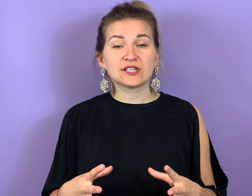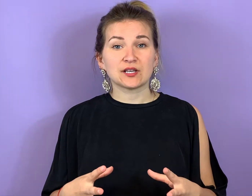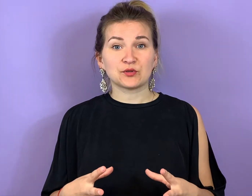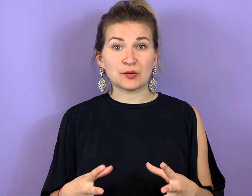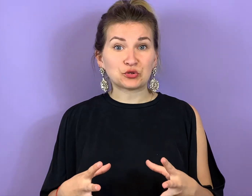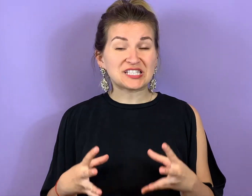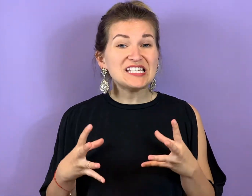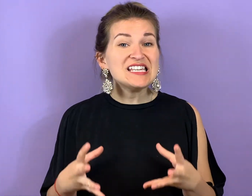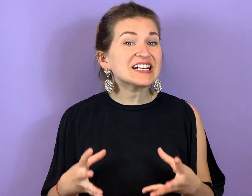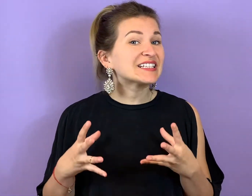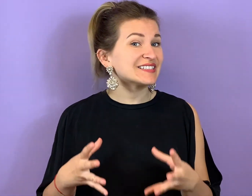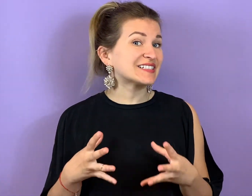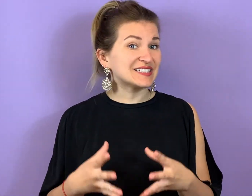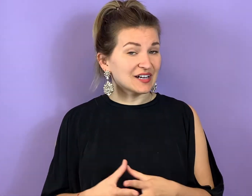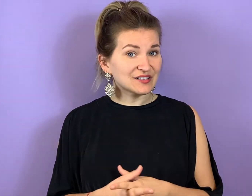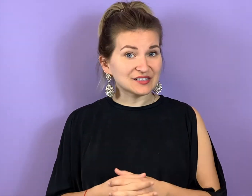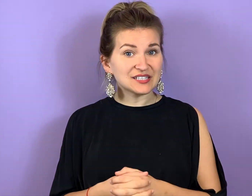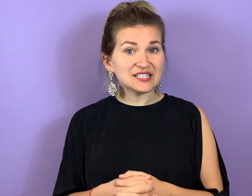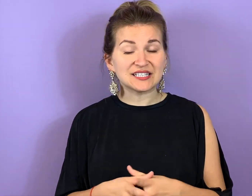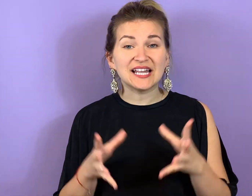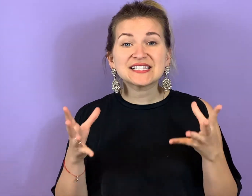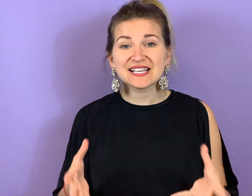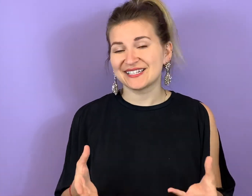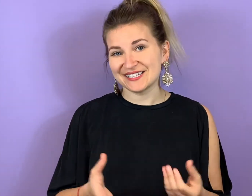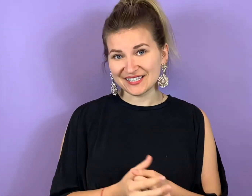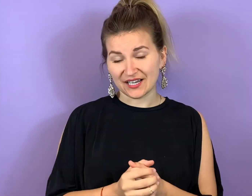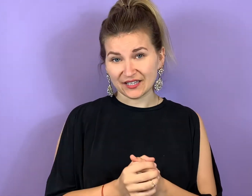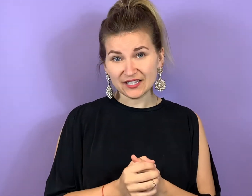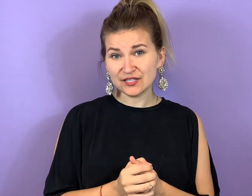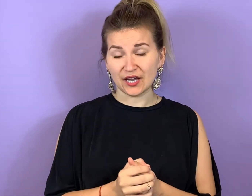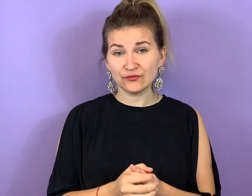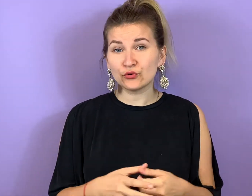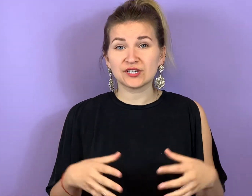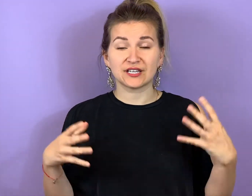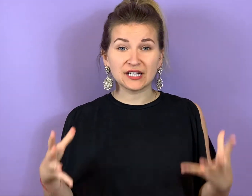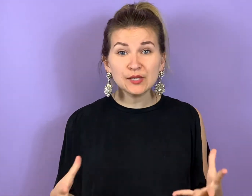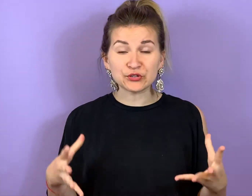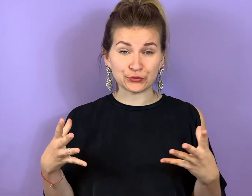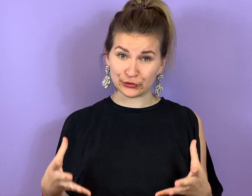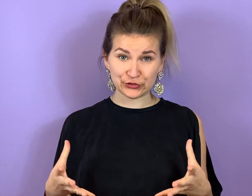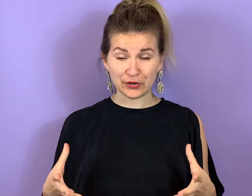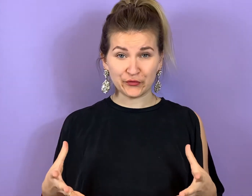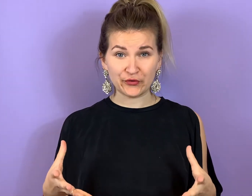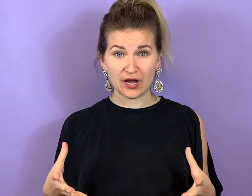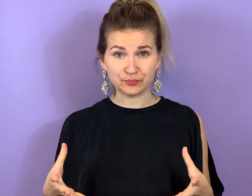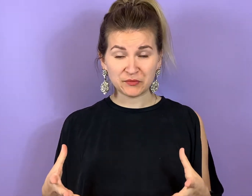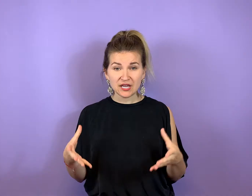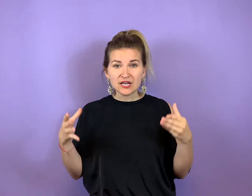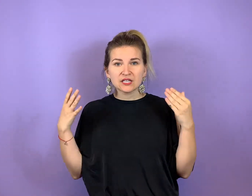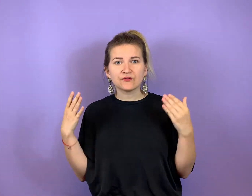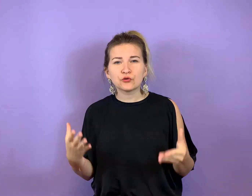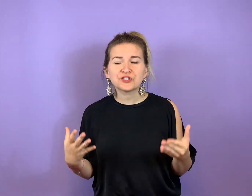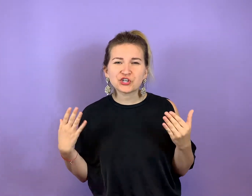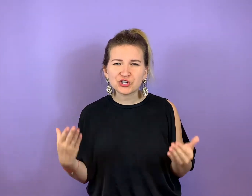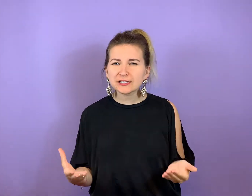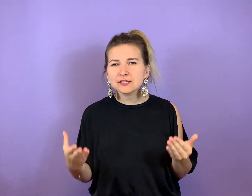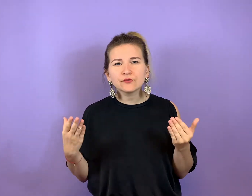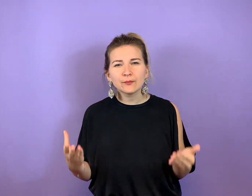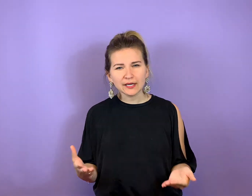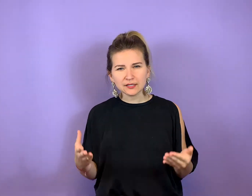sabotierende Gedanken, die dich letztendlich daran hindern, wirklich dein Liebesglück zu erfahren. Denn wir unterschätzen, wie mächtig